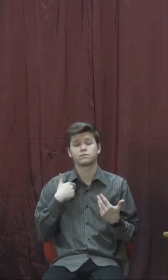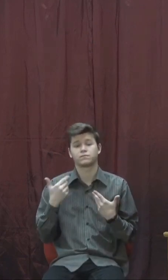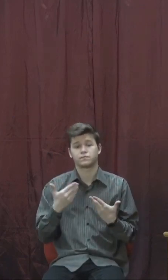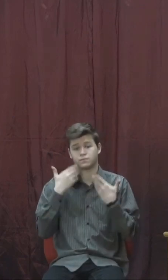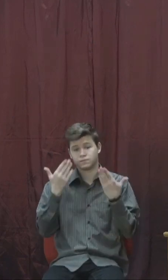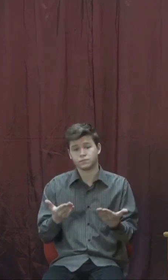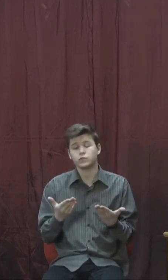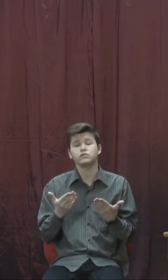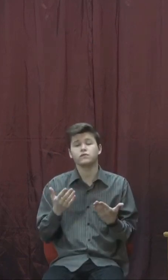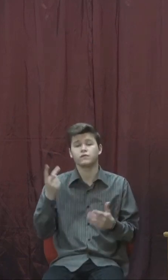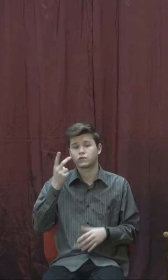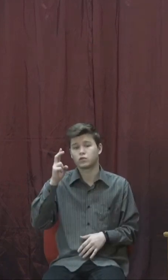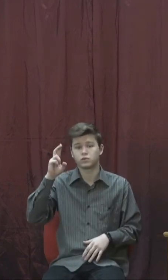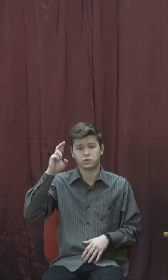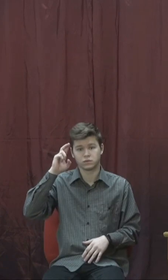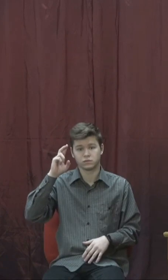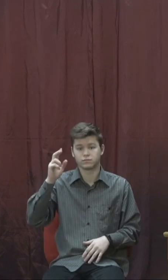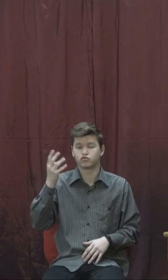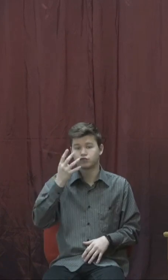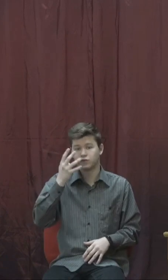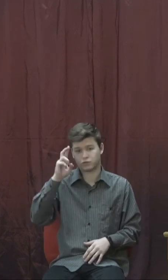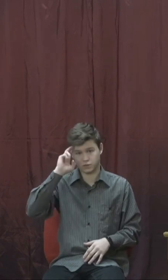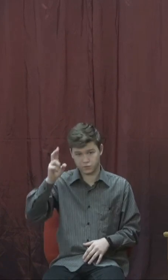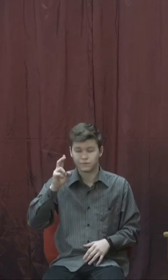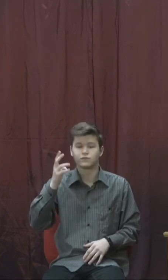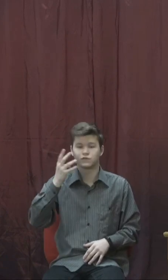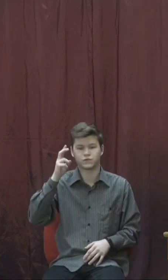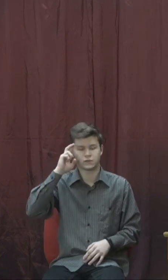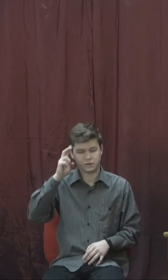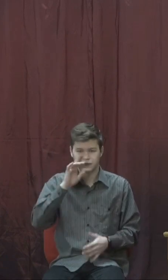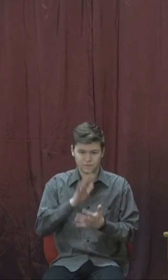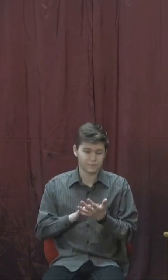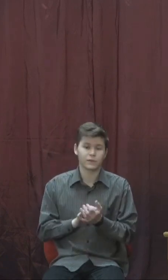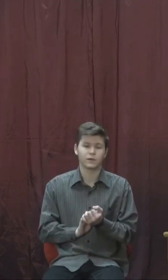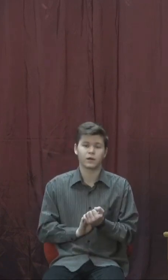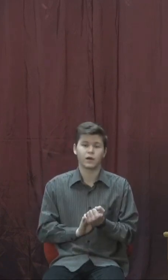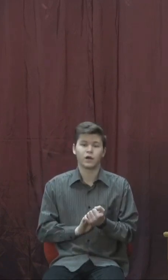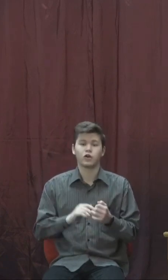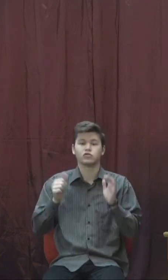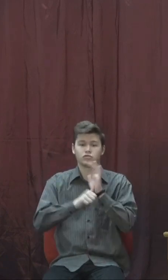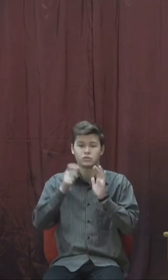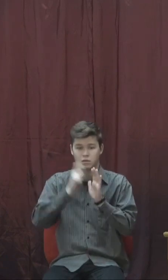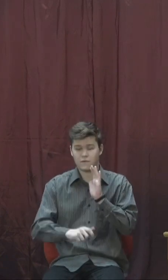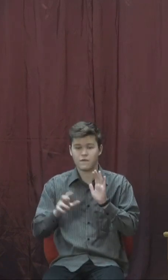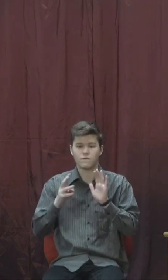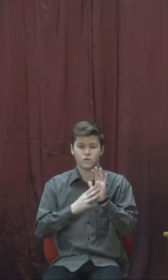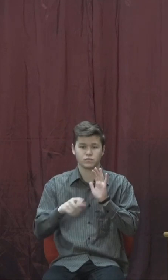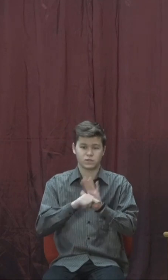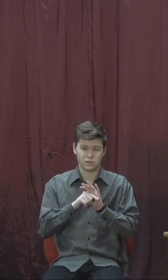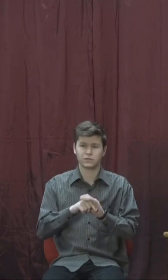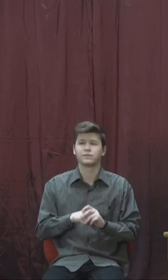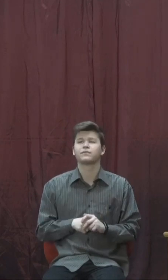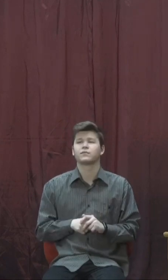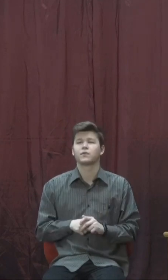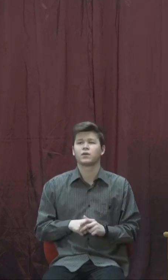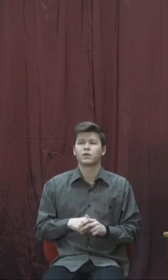друга книга царів. Це буде шостий розділ, з восьмого вірша і нижче. Відкремаємо